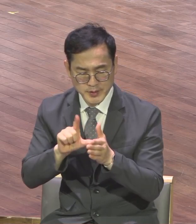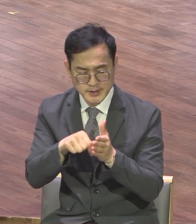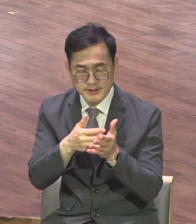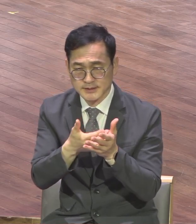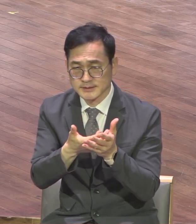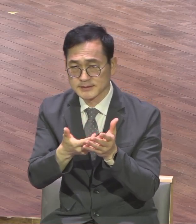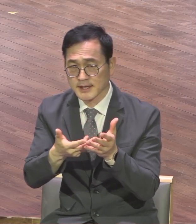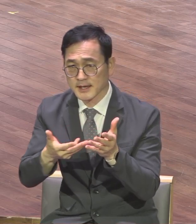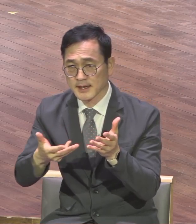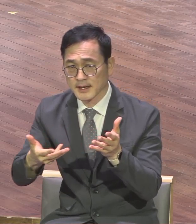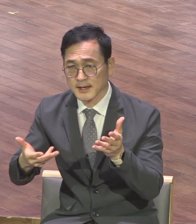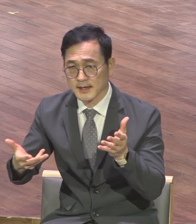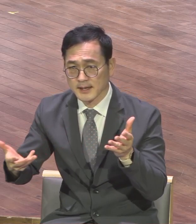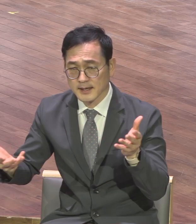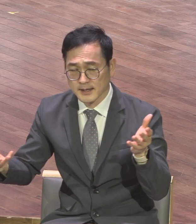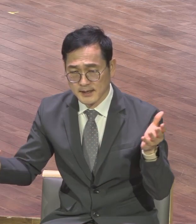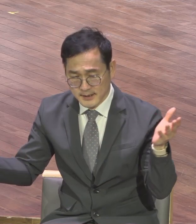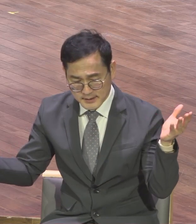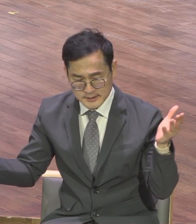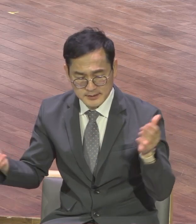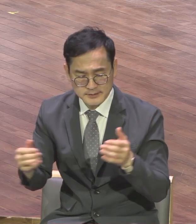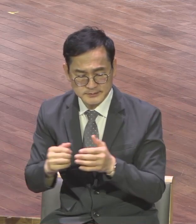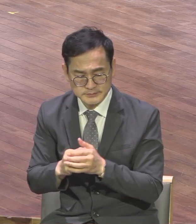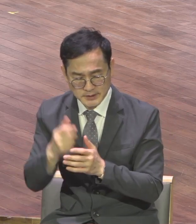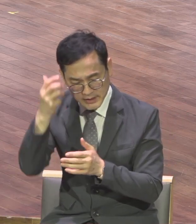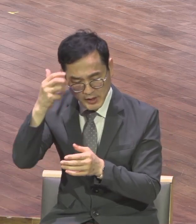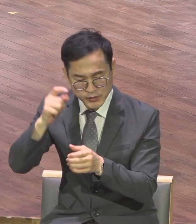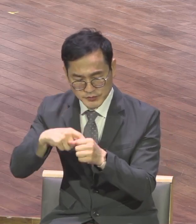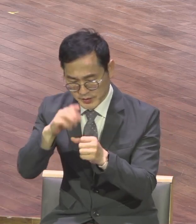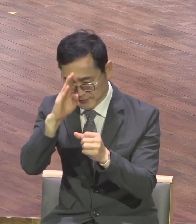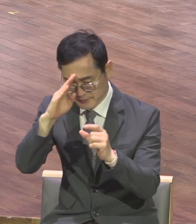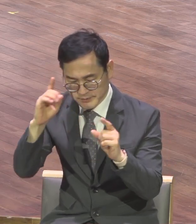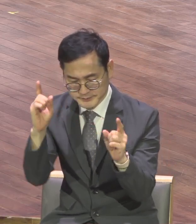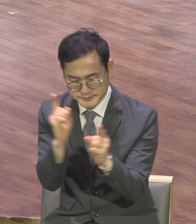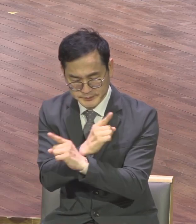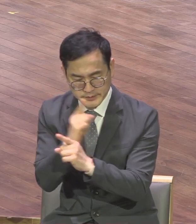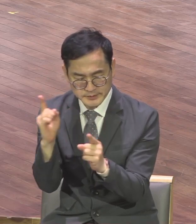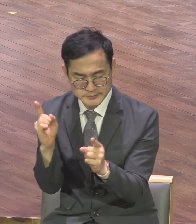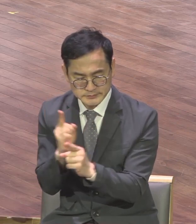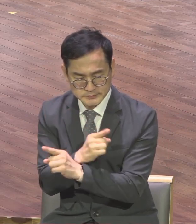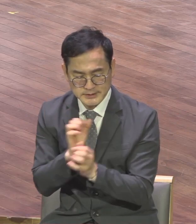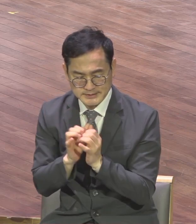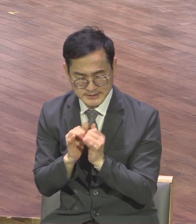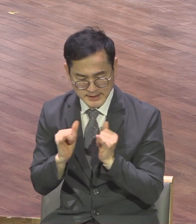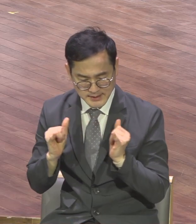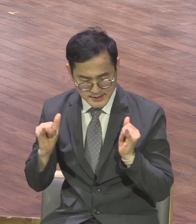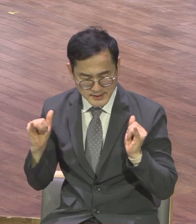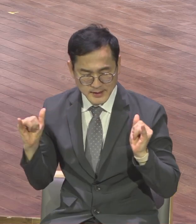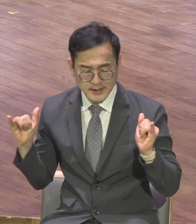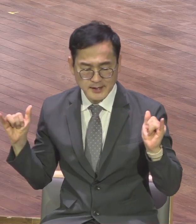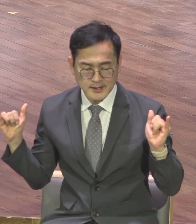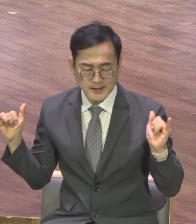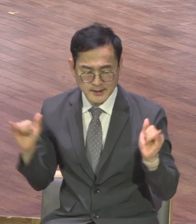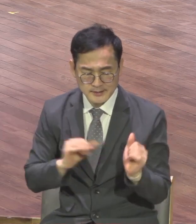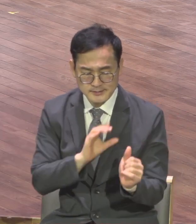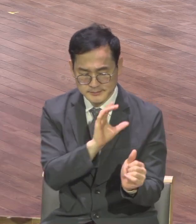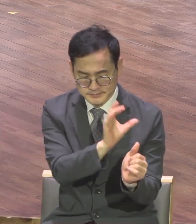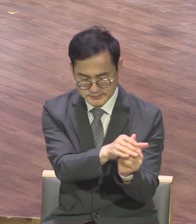시대에 치유할 남은 자를 세우며 주의